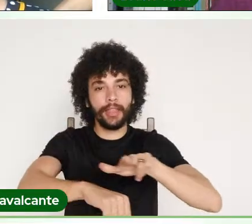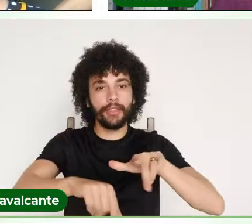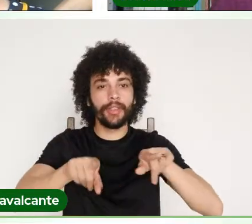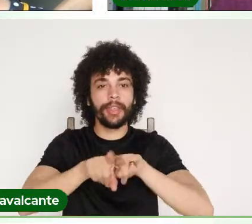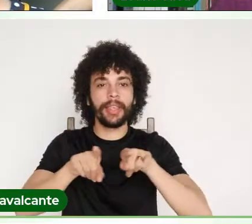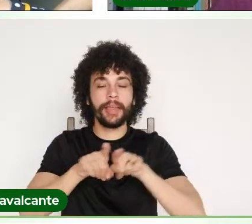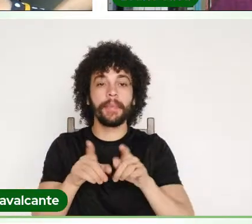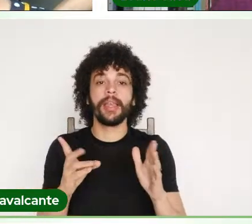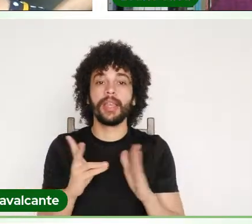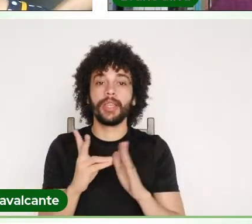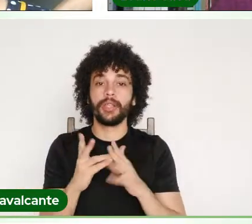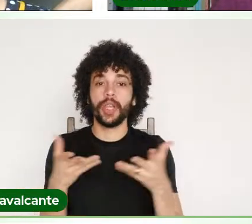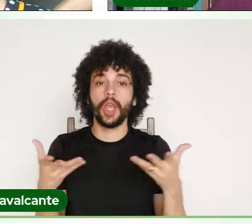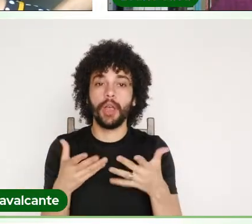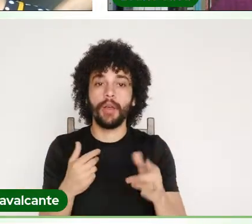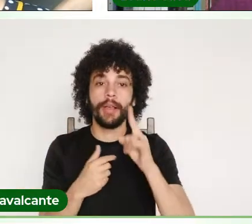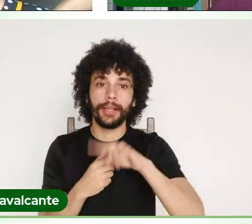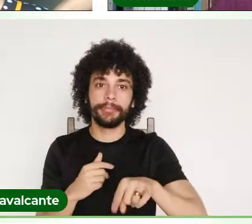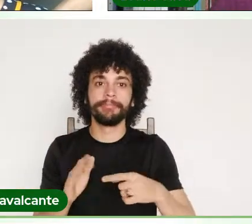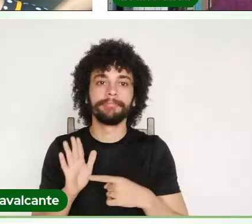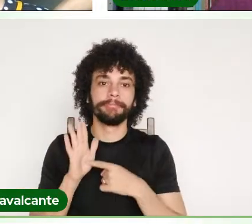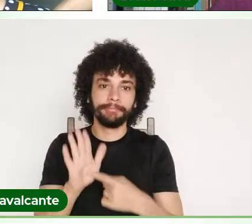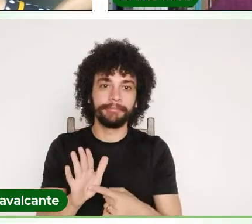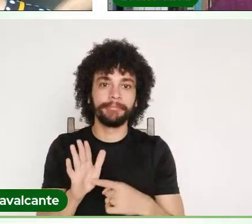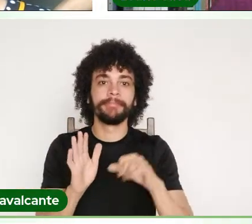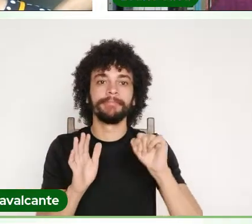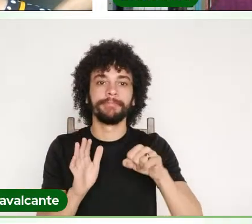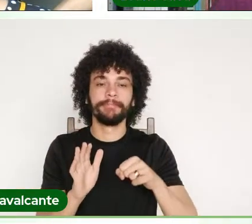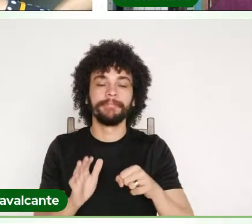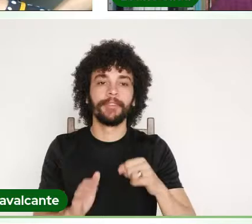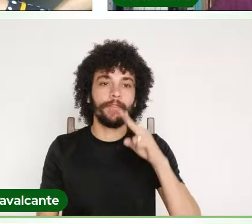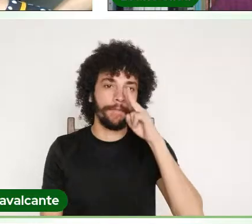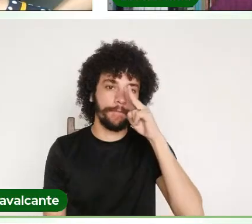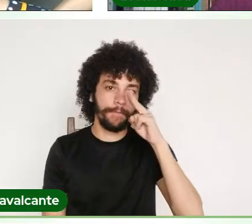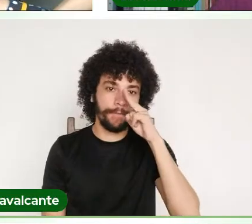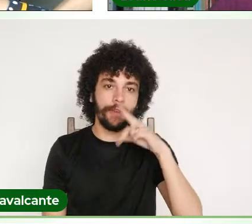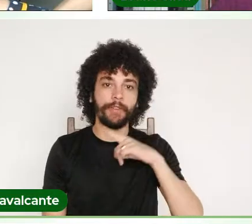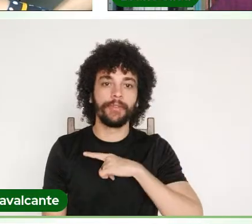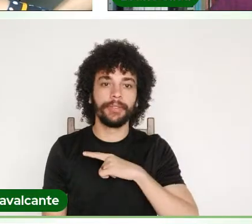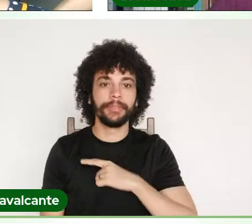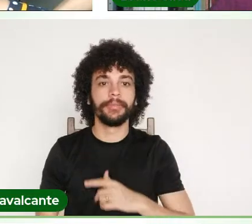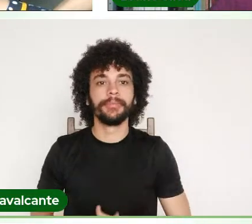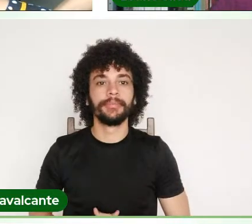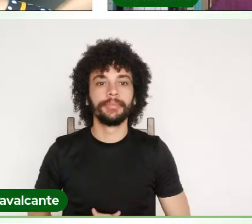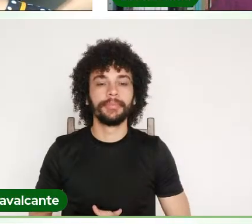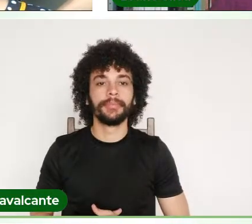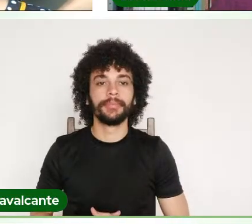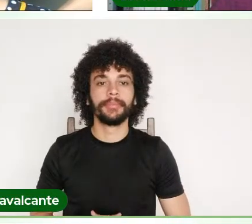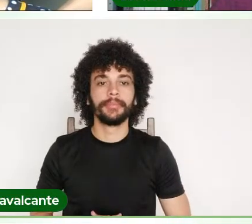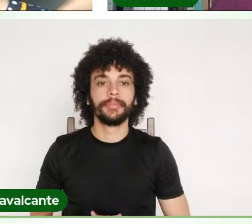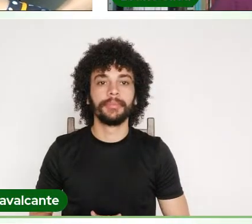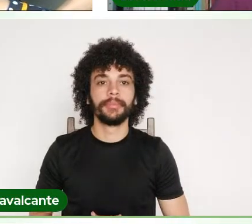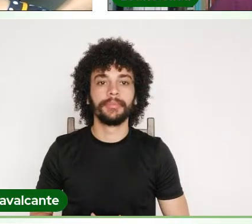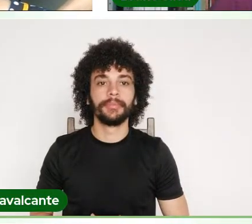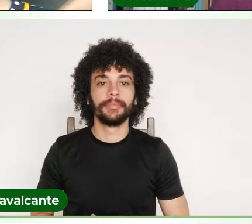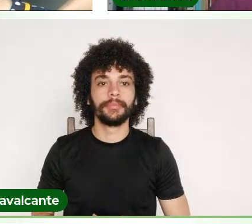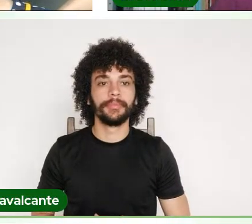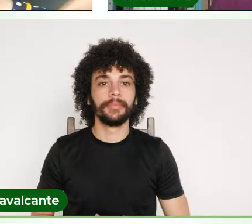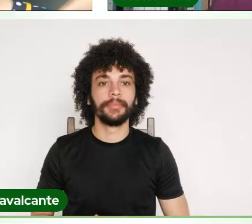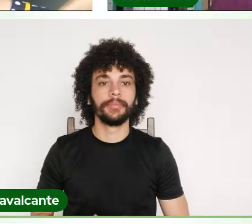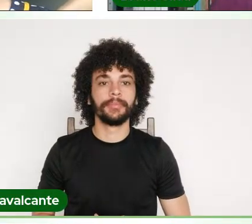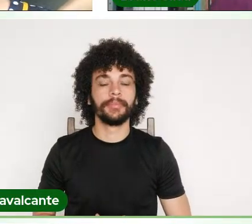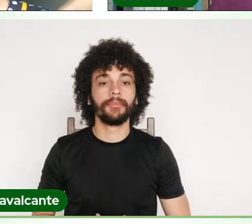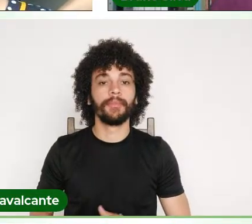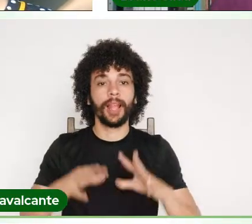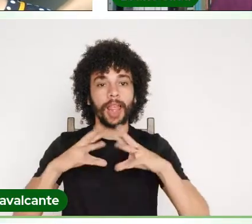indígena hoje que está colocada aí, premente, né, a questão das, das, das terras